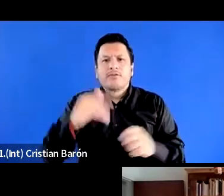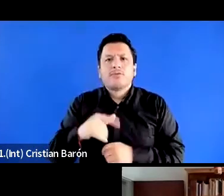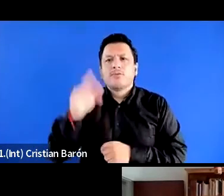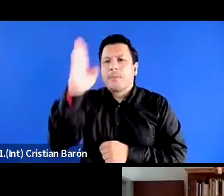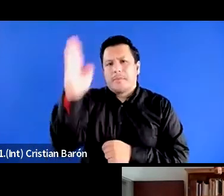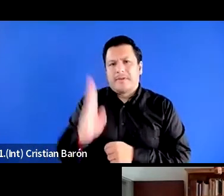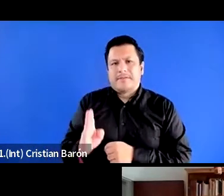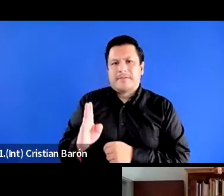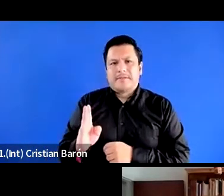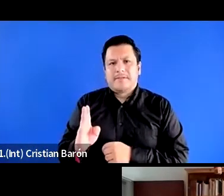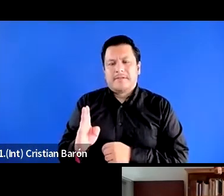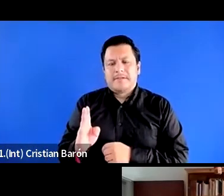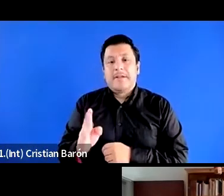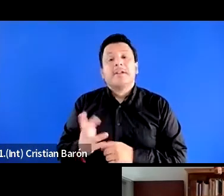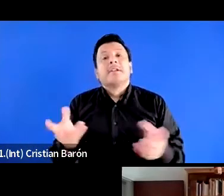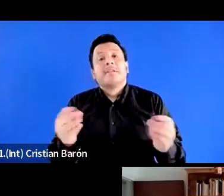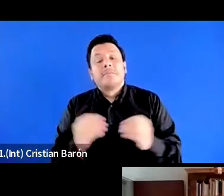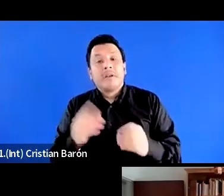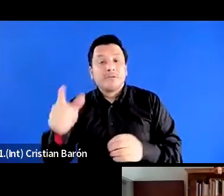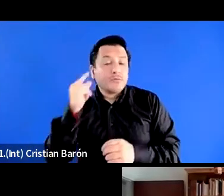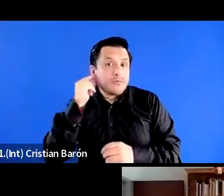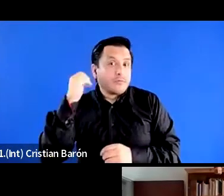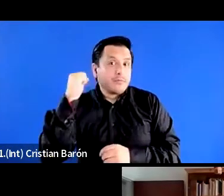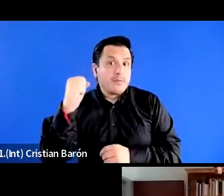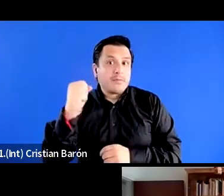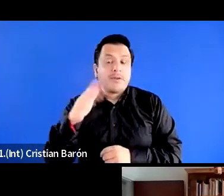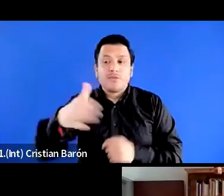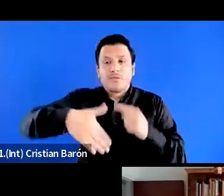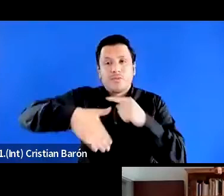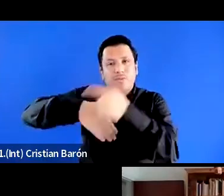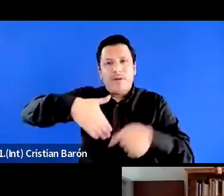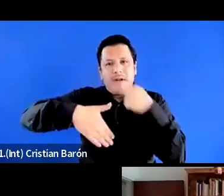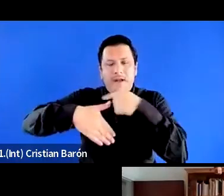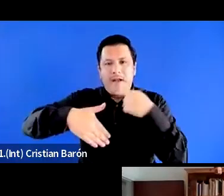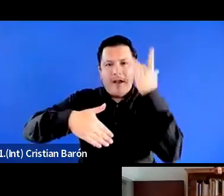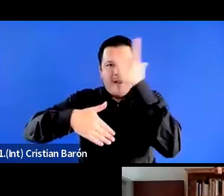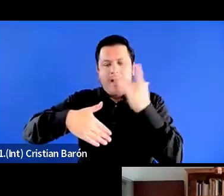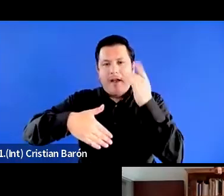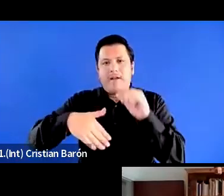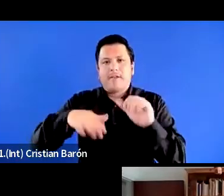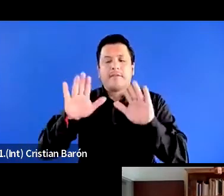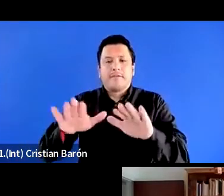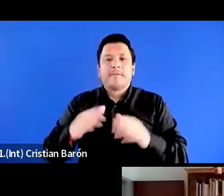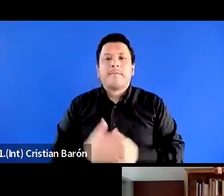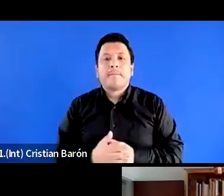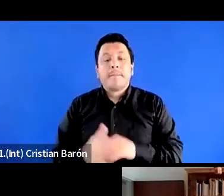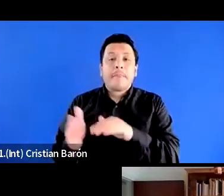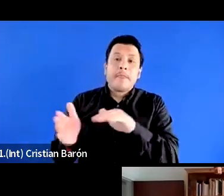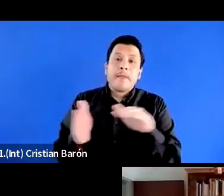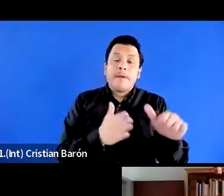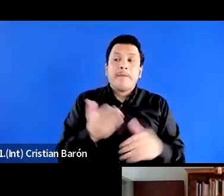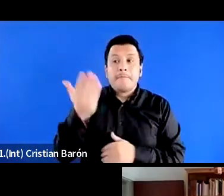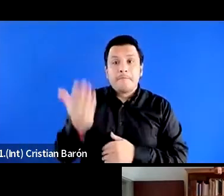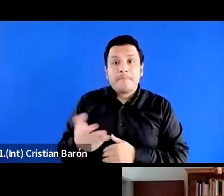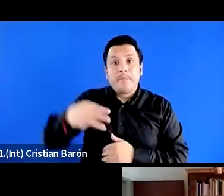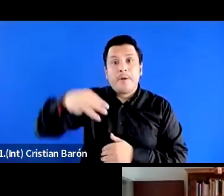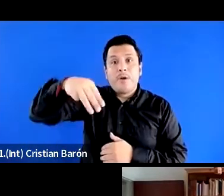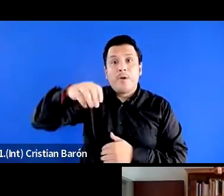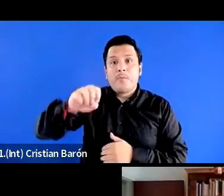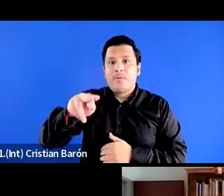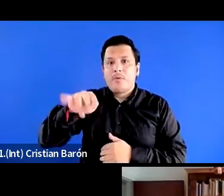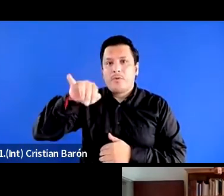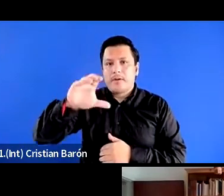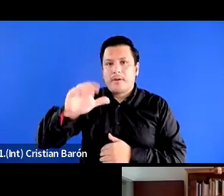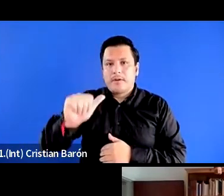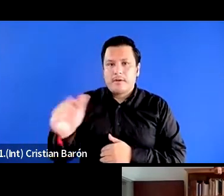y por un feminismo afro-latinoamericano. Y a Mónica Moreno Figueroa,